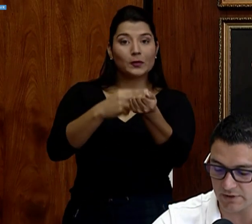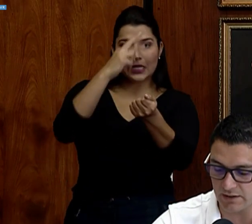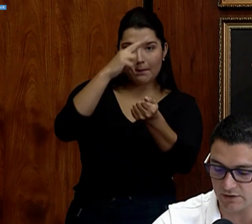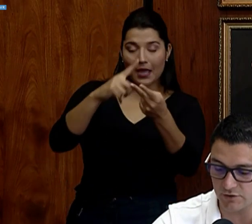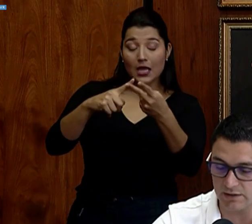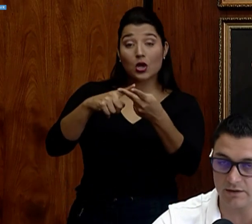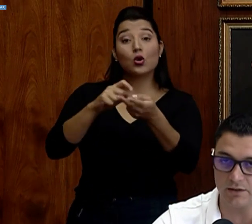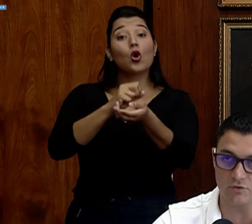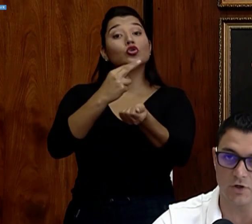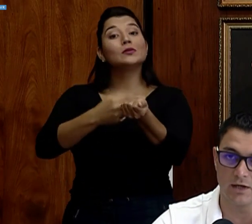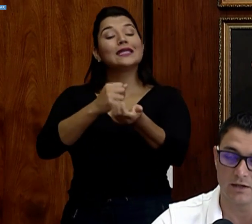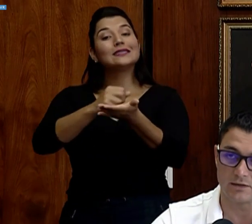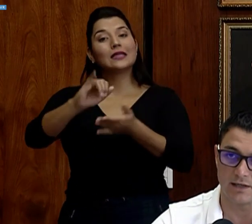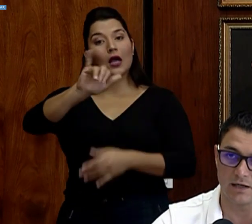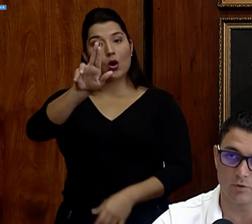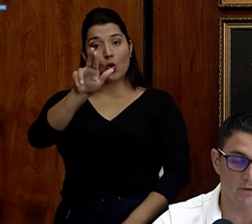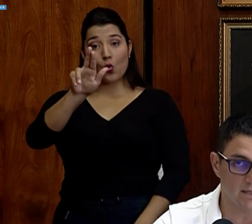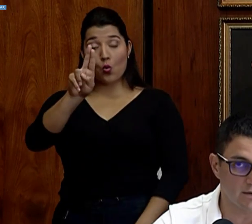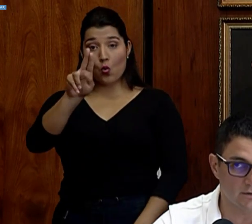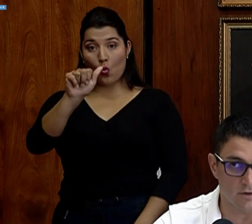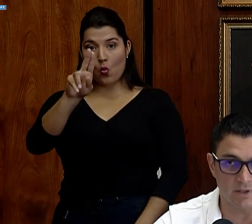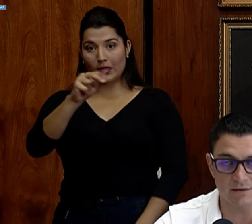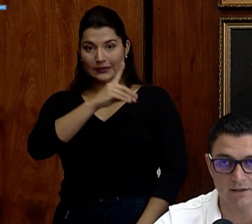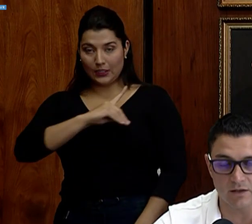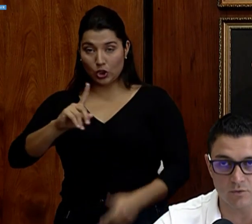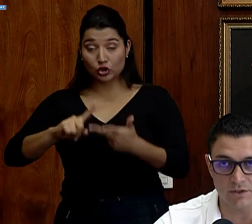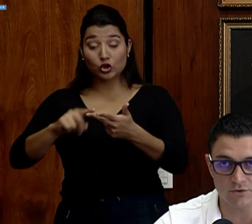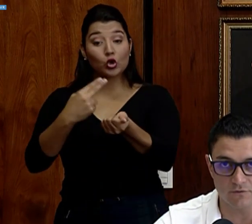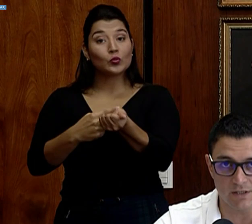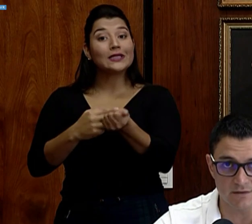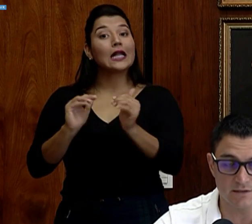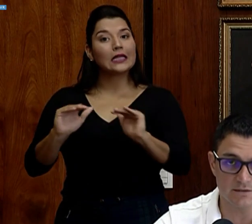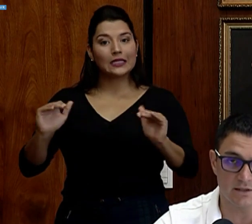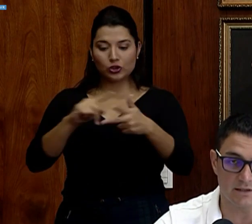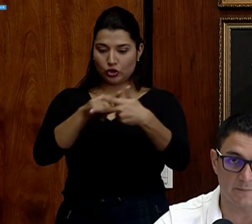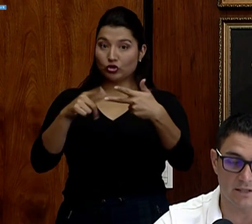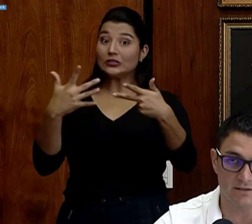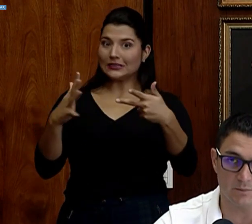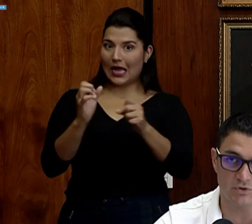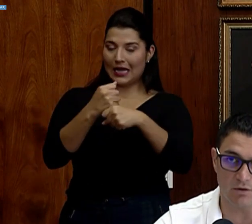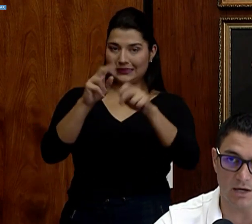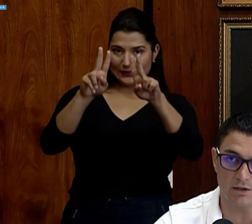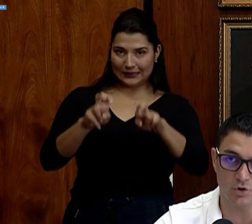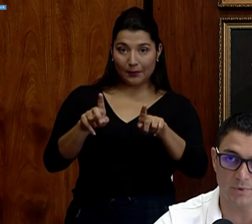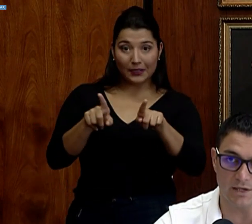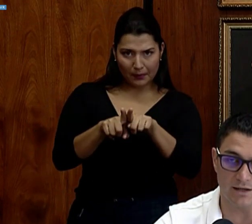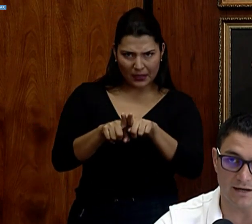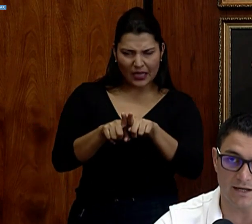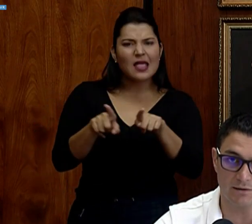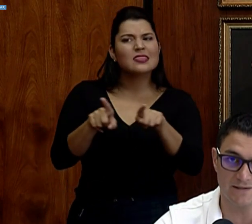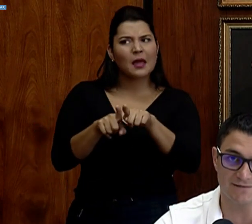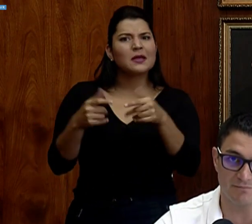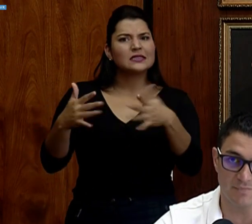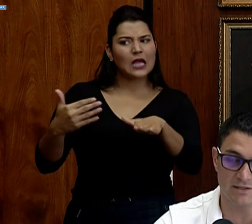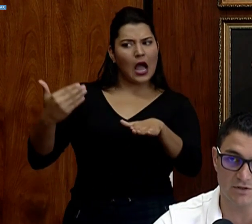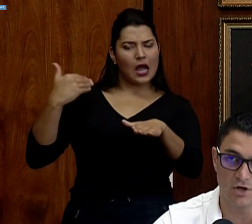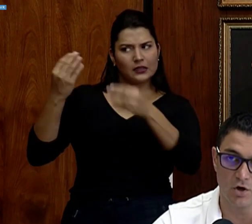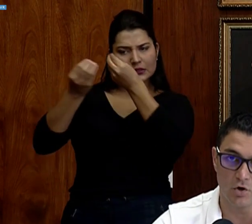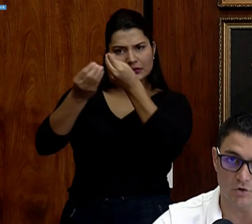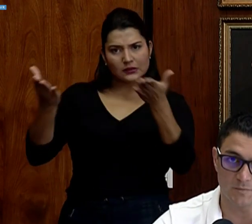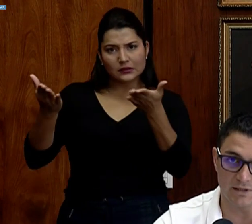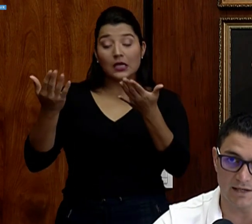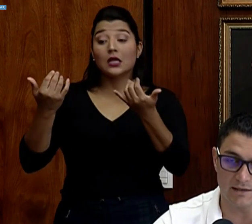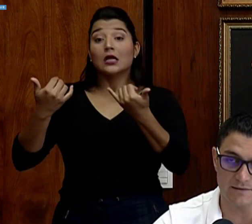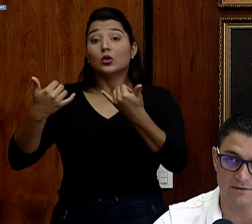y en el Hospital Nacional de Niños. Ya lo he indicado anteriormente en algunas conferencias que también estamos trabajando para que cada vez más